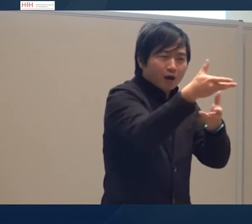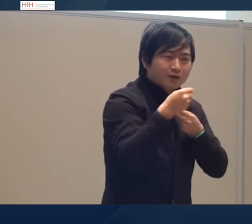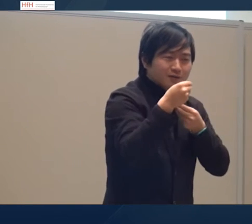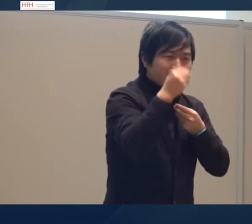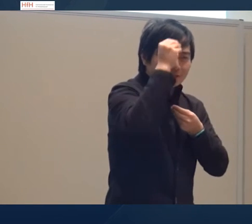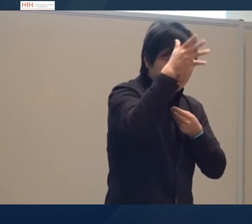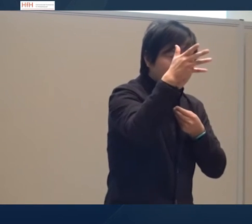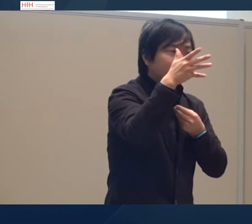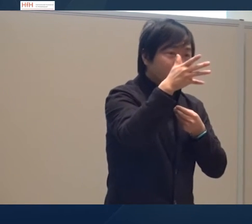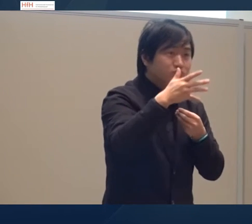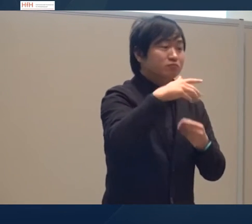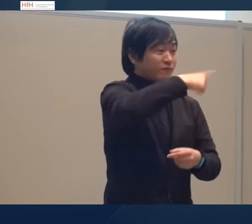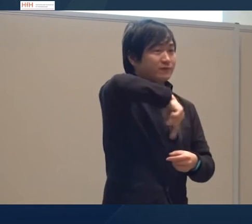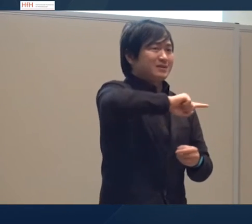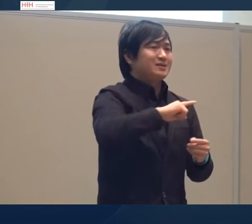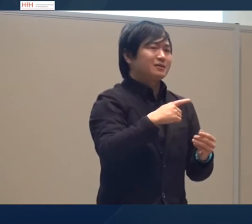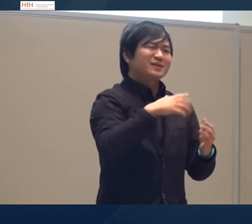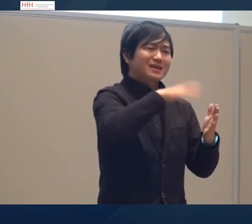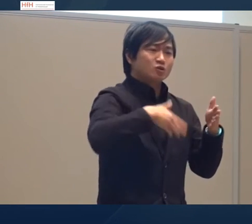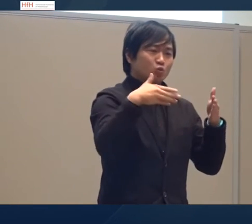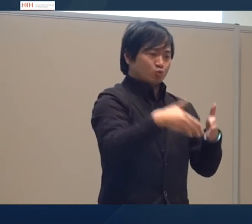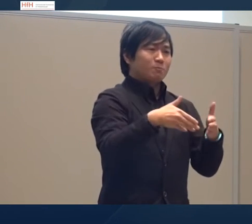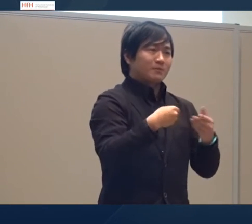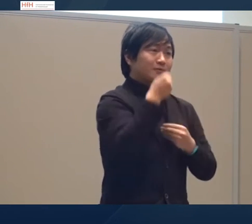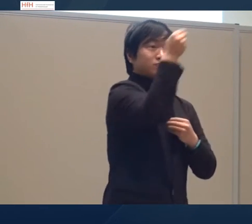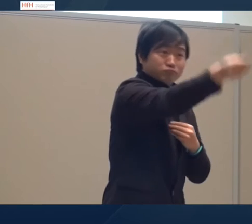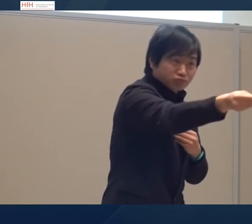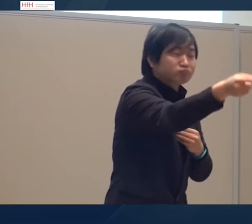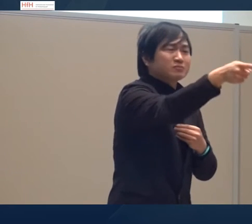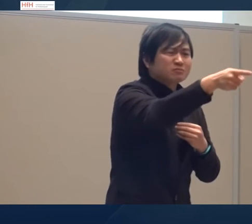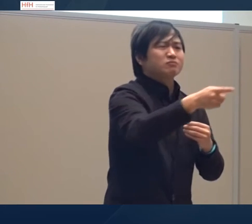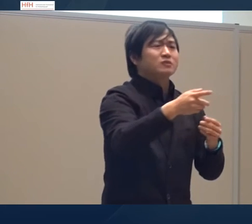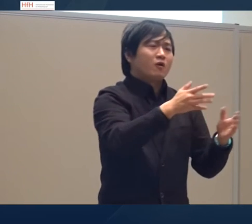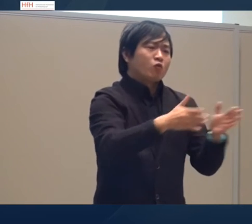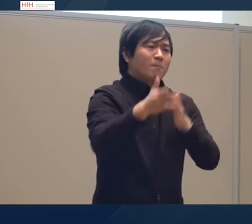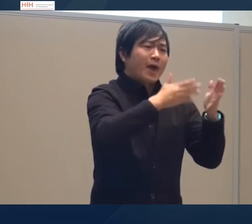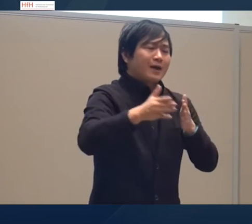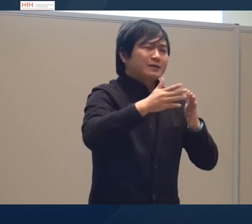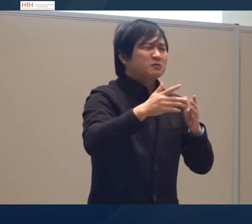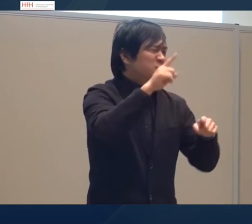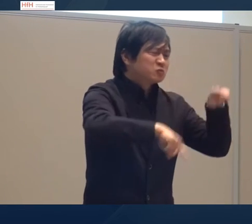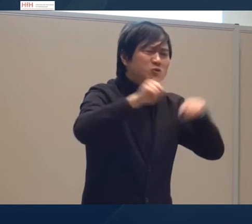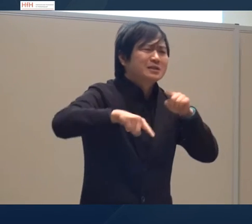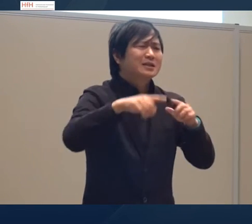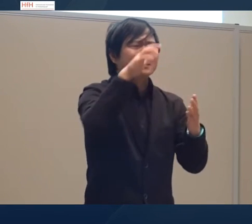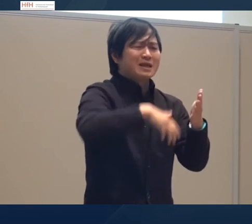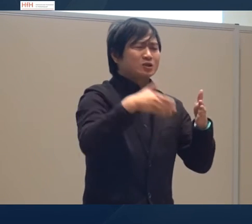Da haben wir die Experten dann eingeladen, haben ihnen die verschiedenen Texttypen zur Vorbereitung gegeben. Es gab ganz verschiedene